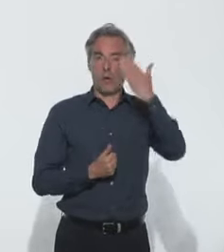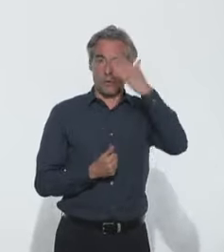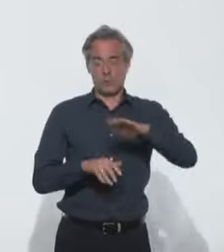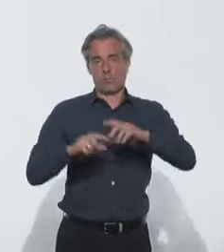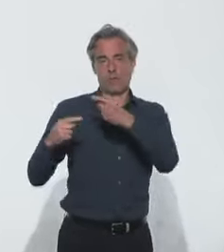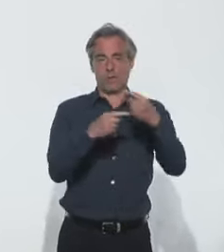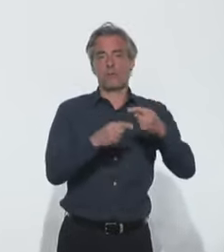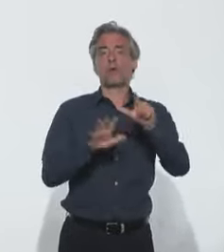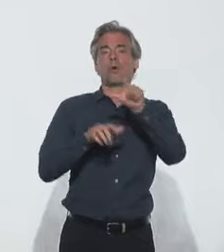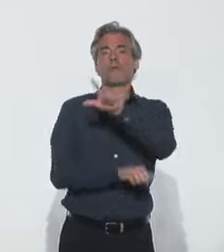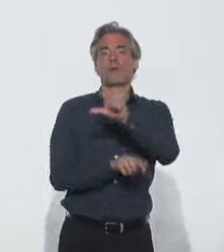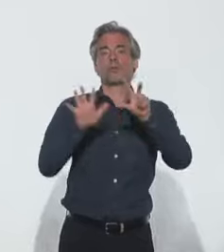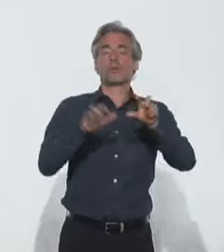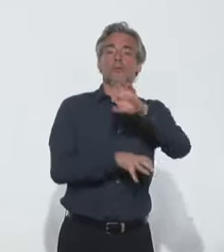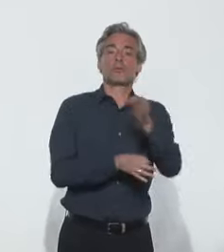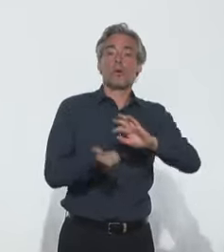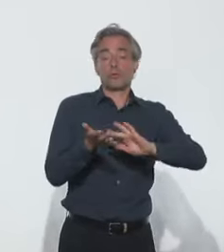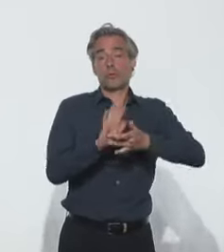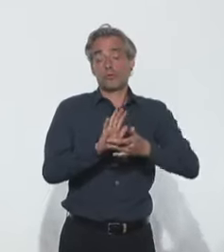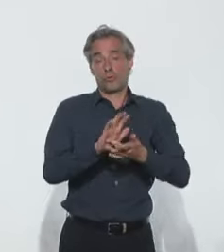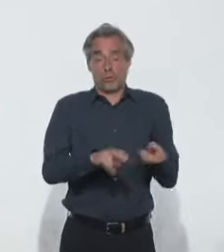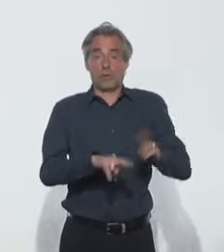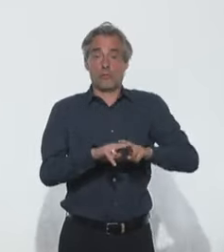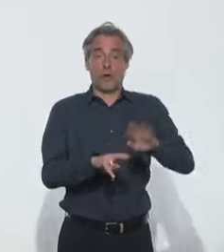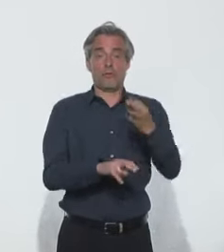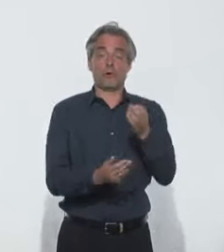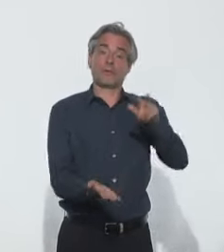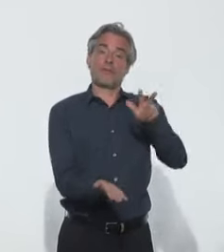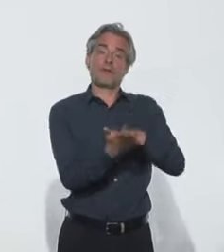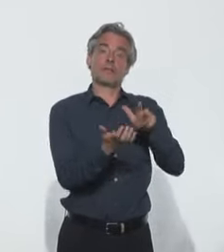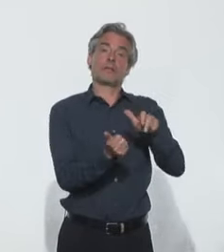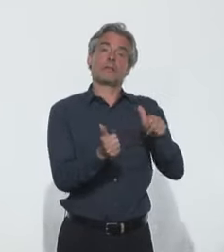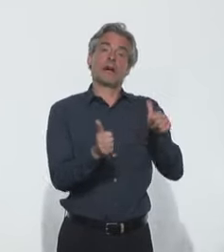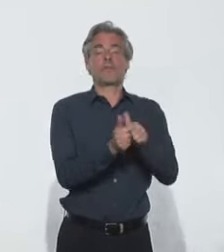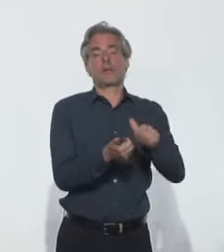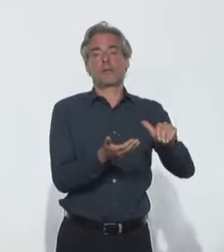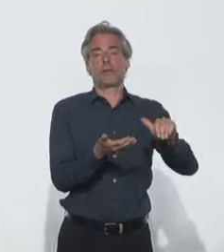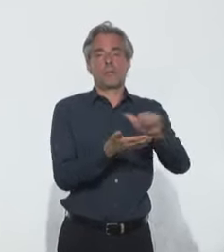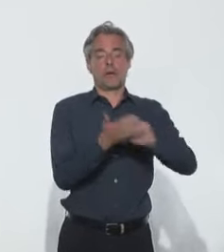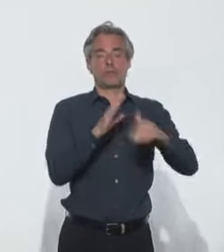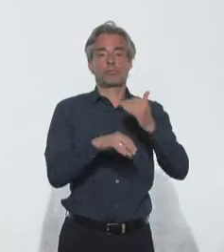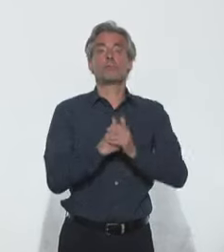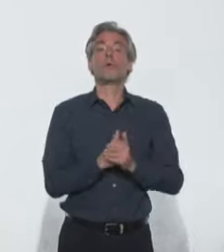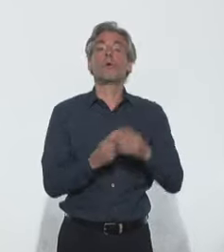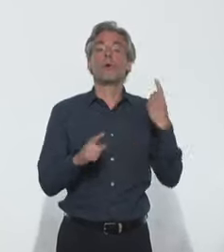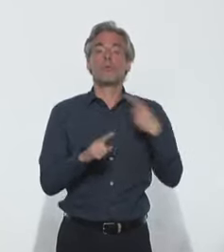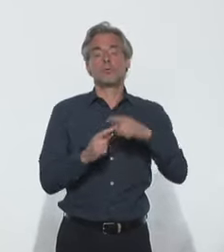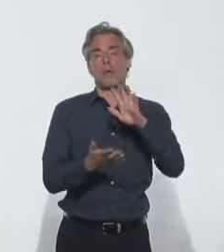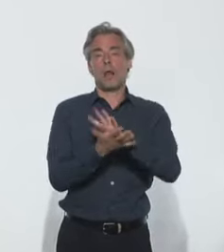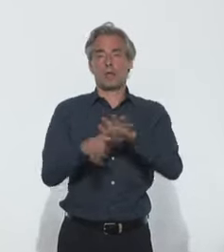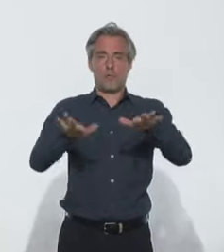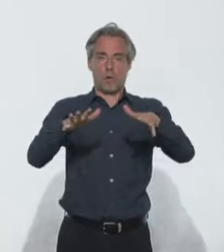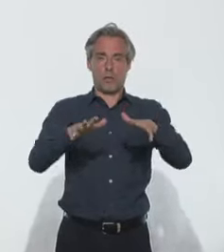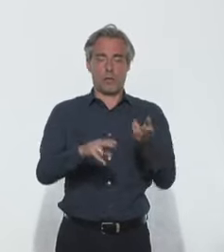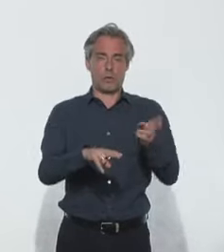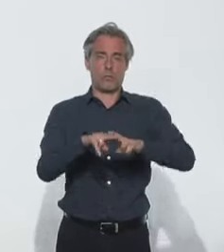cela représente 28% de l'ensemble des décès certifiés par voie électronique. Par ailleurs, l'âge médian de